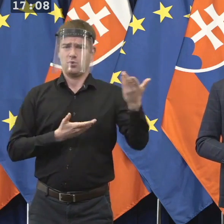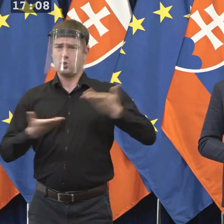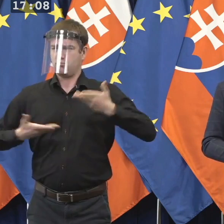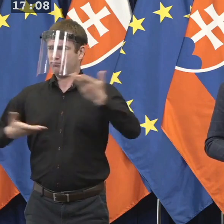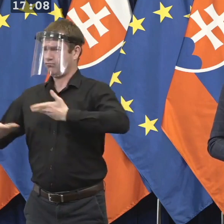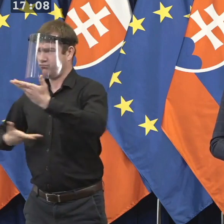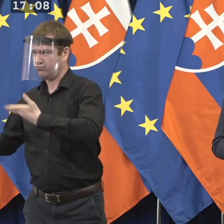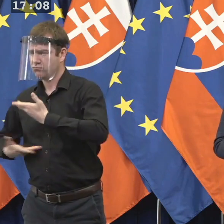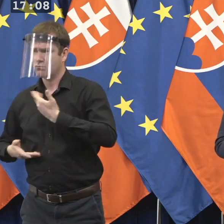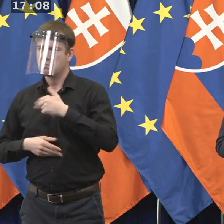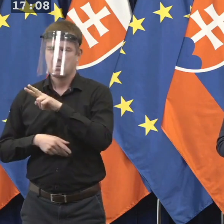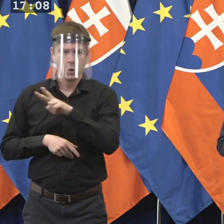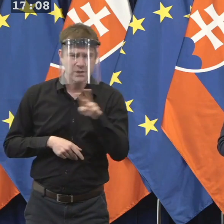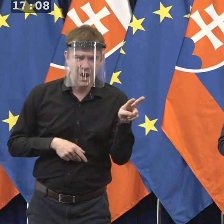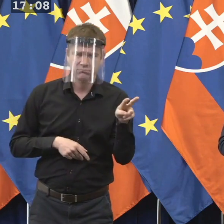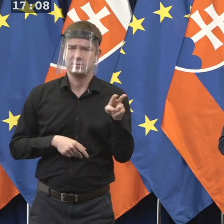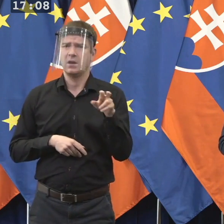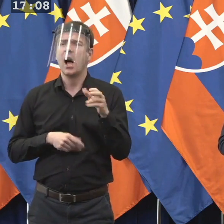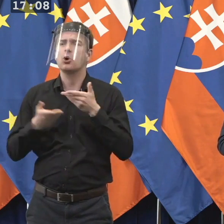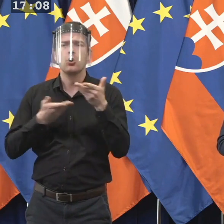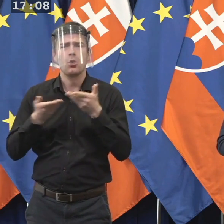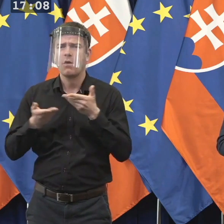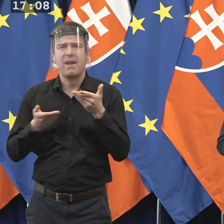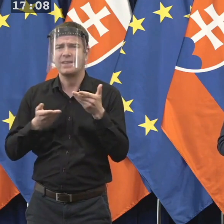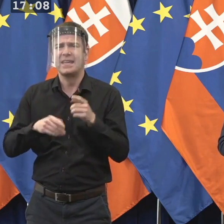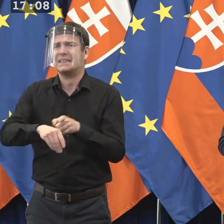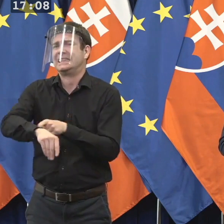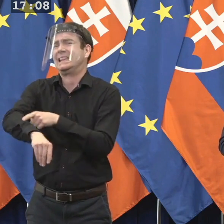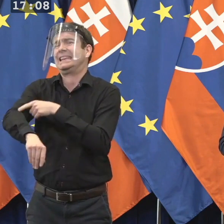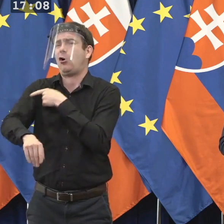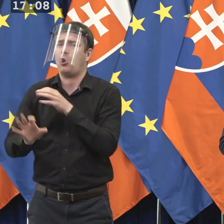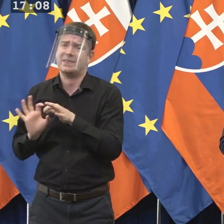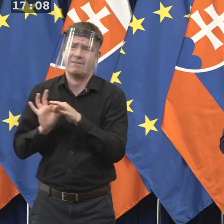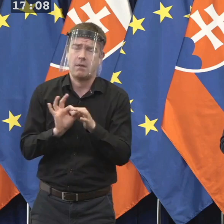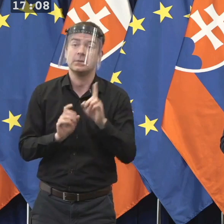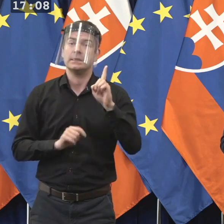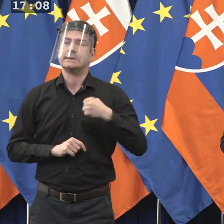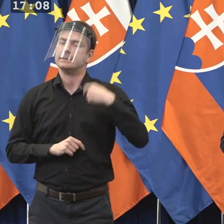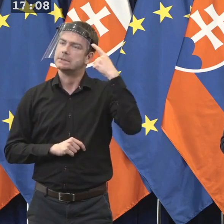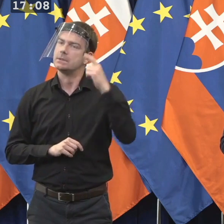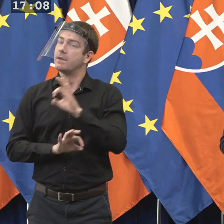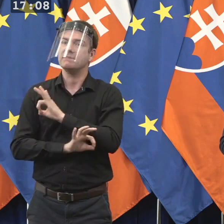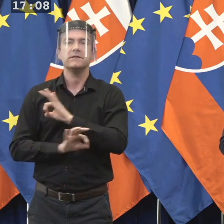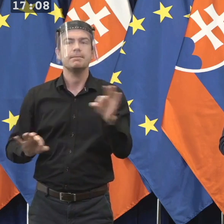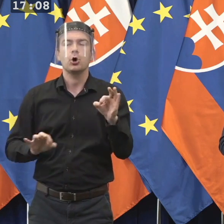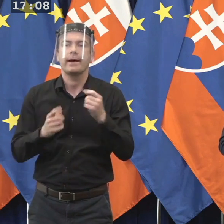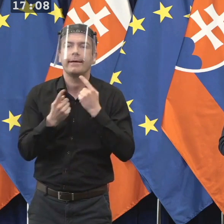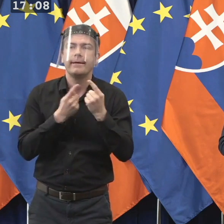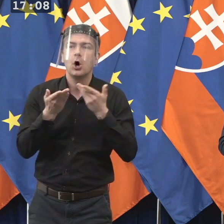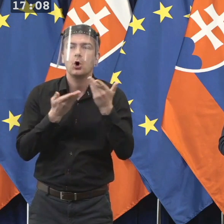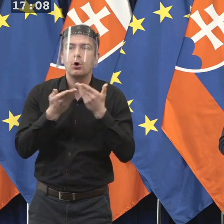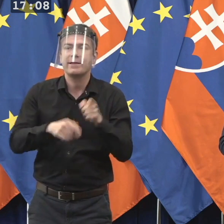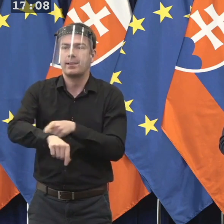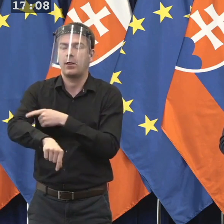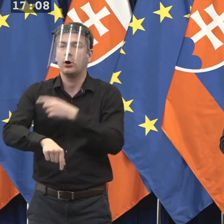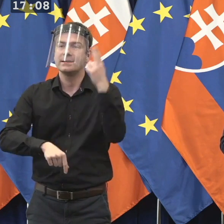koalície trvajú tak dlho. Ja si myslím, že je výborné vlastne, že toľko trvajú. Pretože tým naozaj tá súdna rada je predmetom